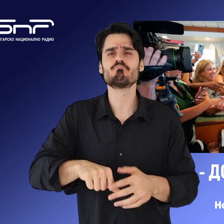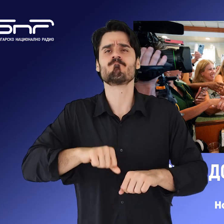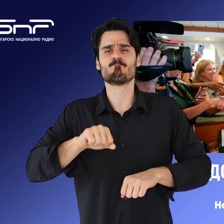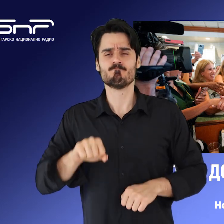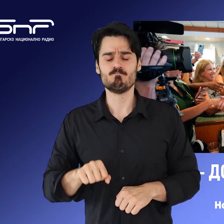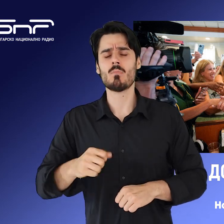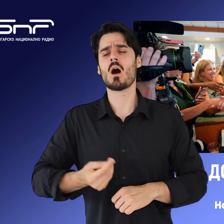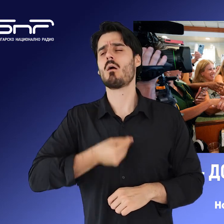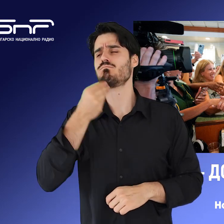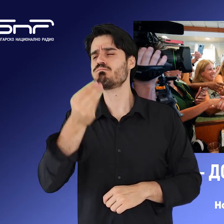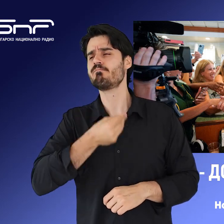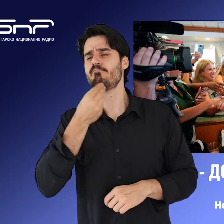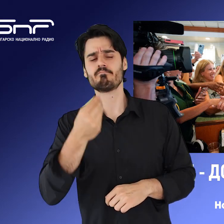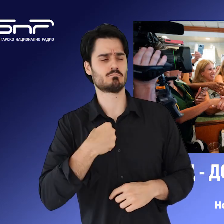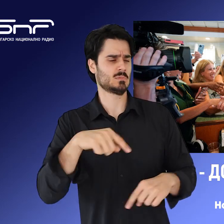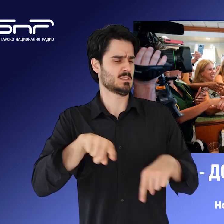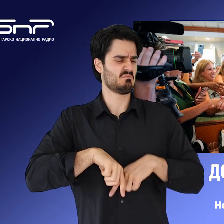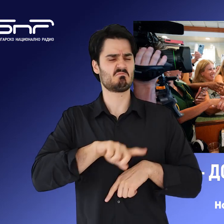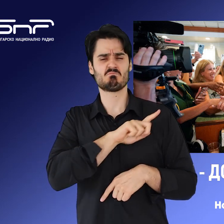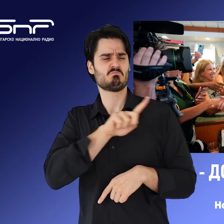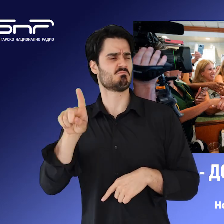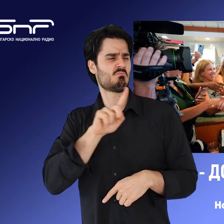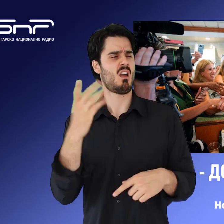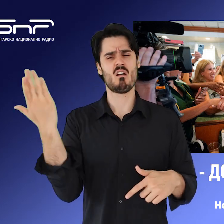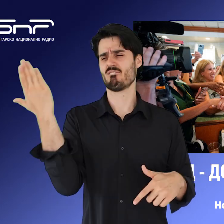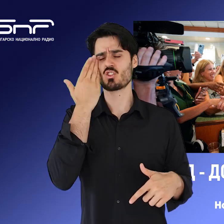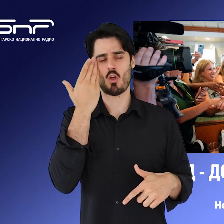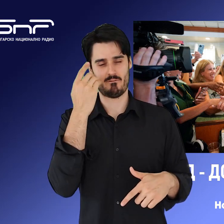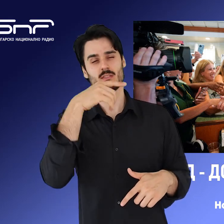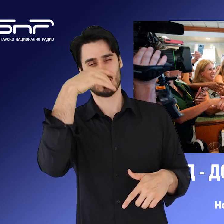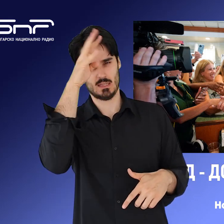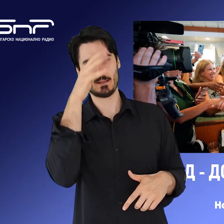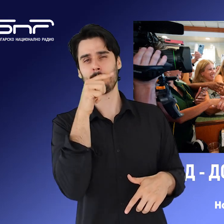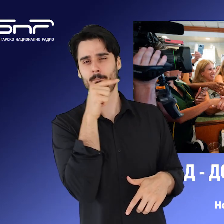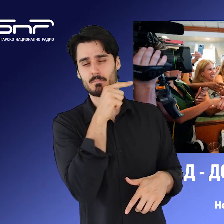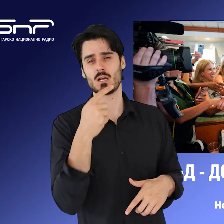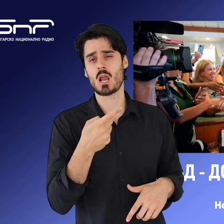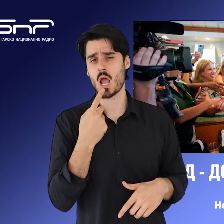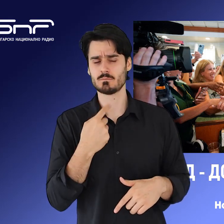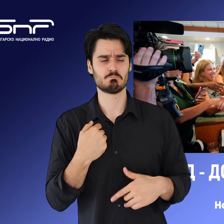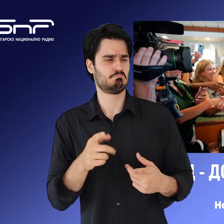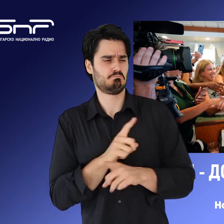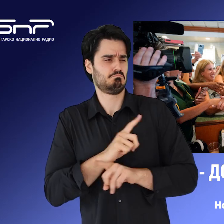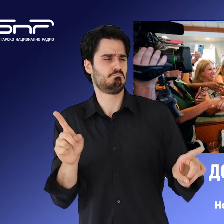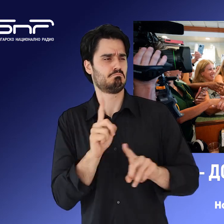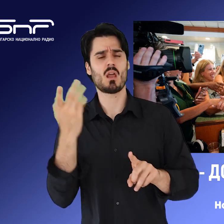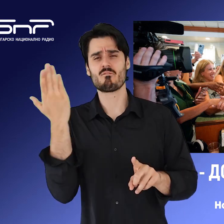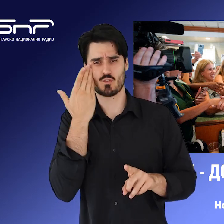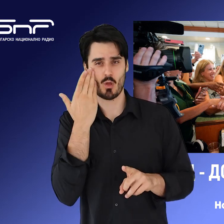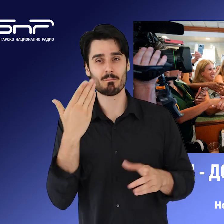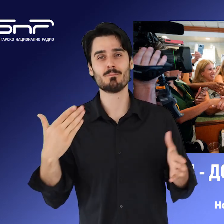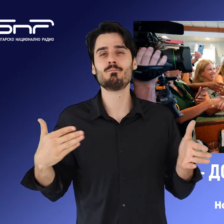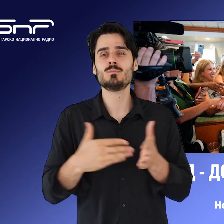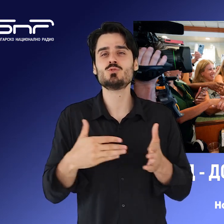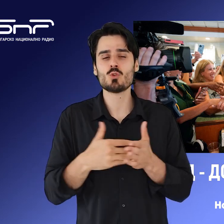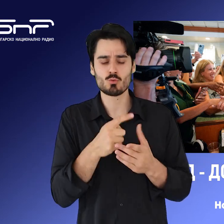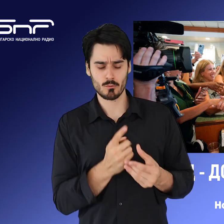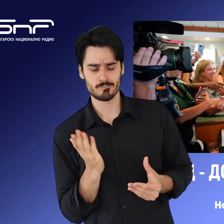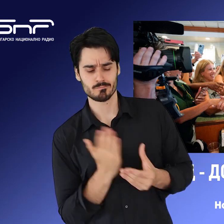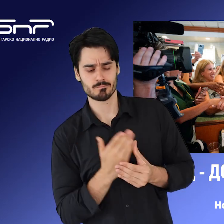Тръмп бледира невинен по всичките 37 обвинения повдигнати след разследването на специалния прокурор Джак Смит за предполага му неправомерно